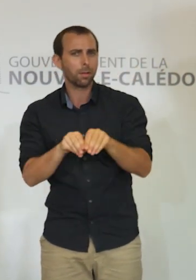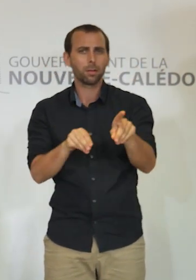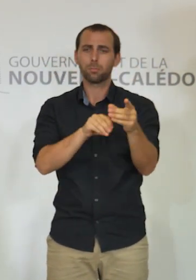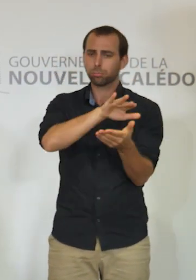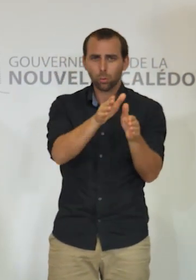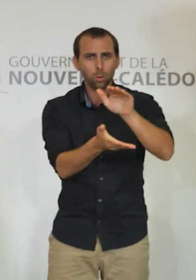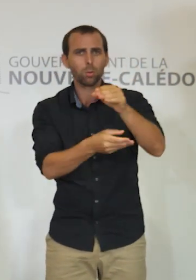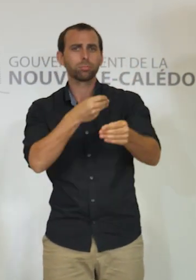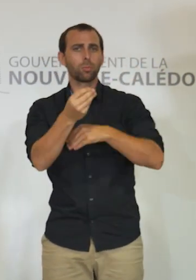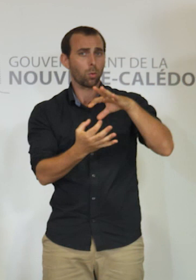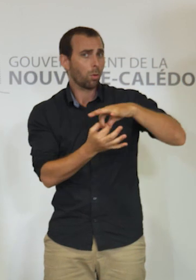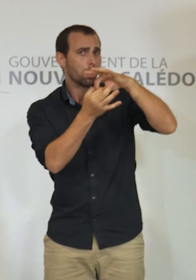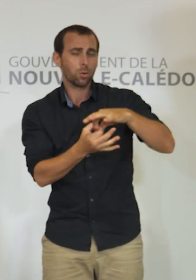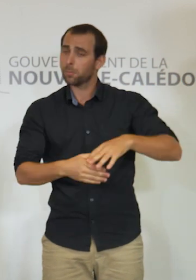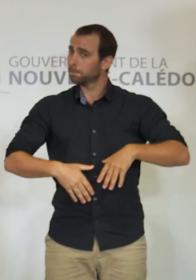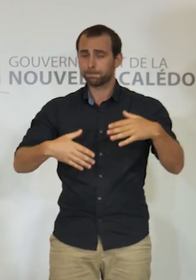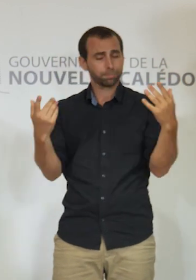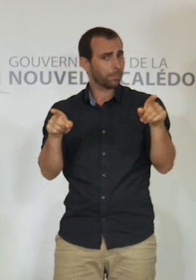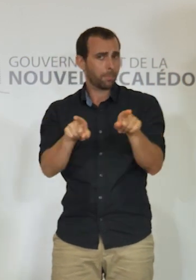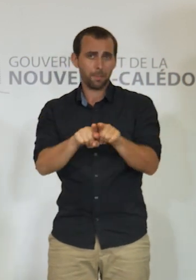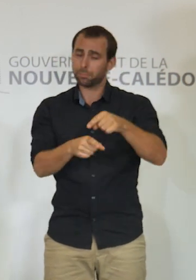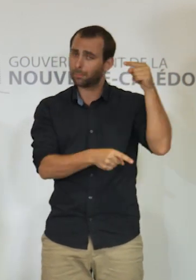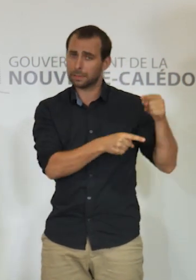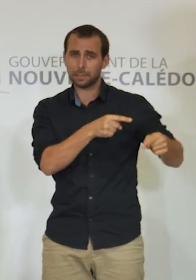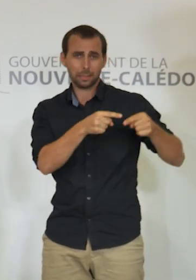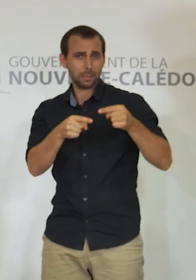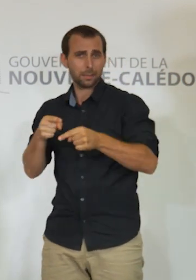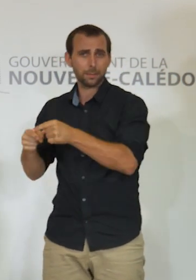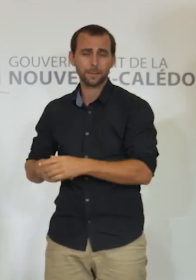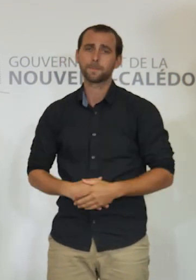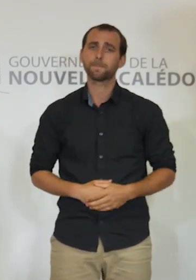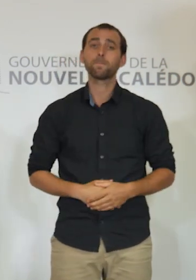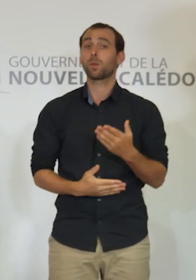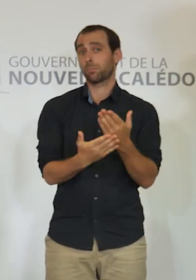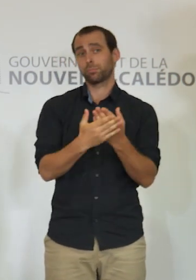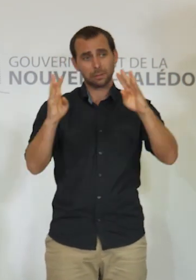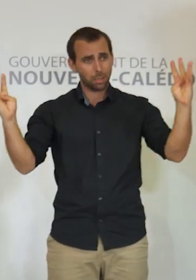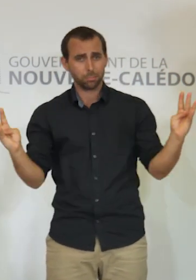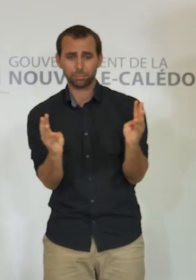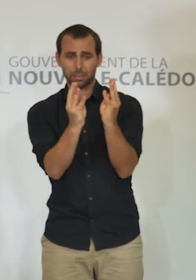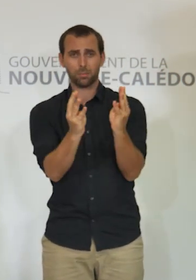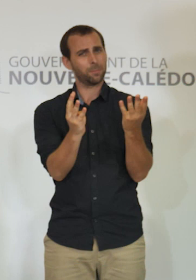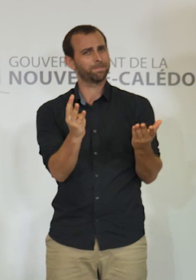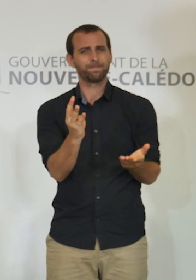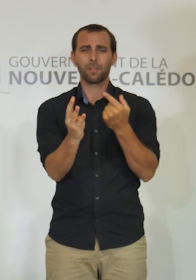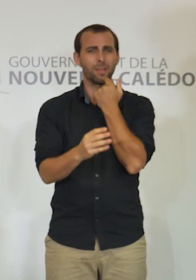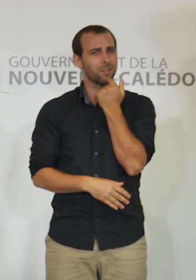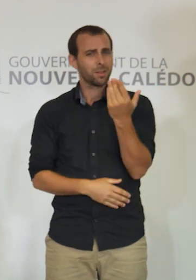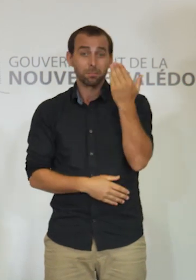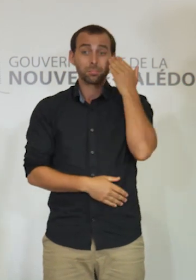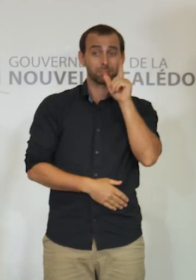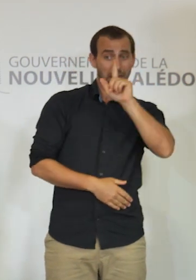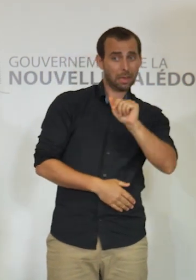les justifier. Ces rassemblements rendent en effet impossible le traçage et l'identification que la détection d'un cas